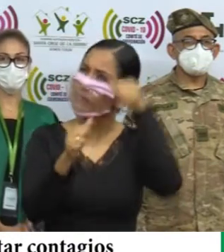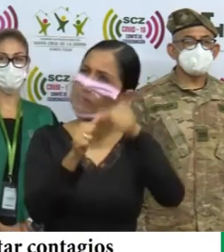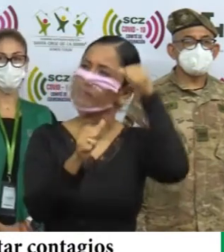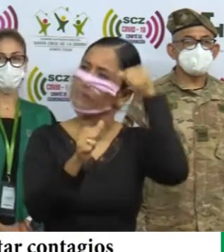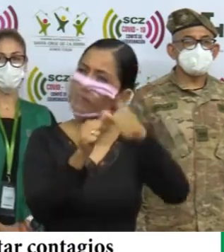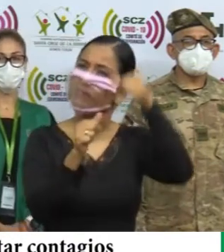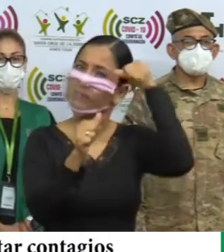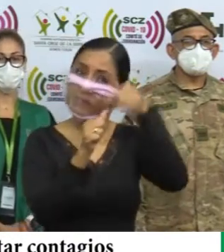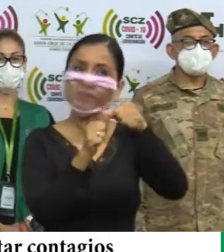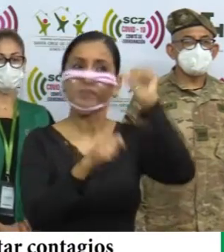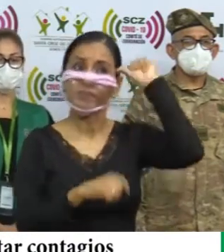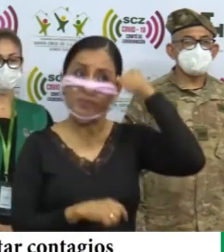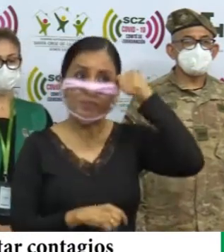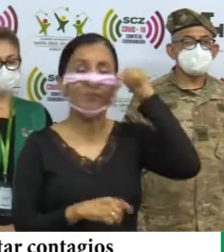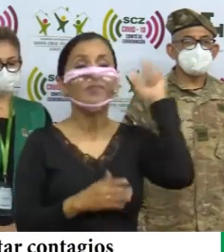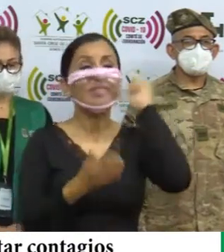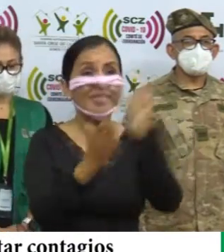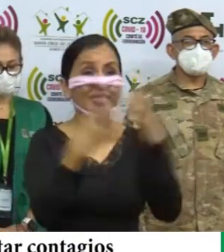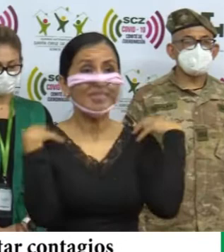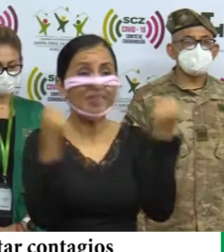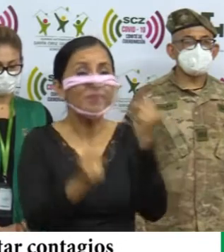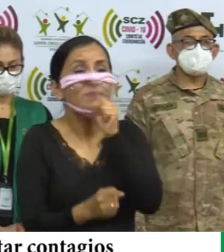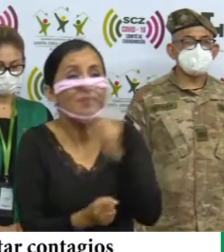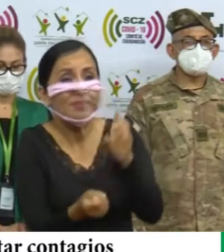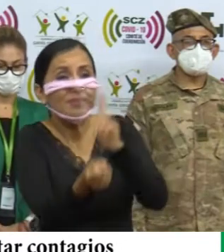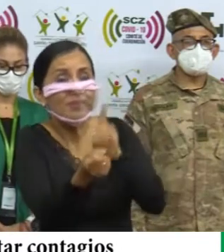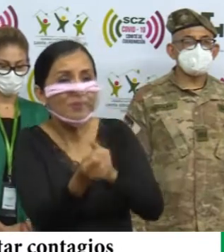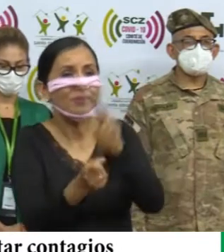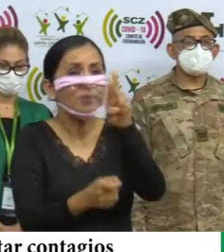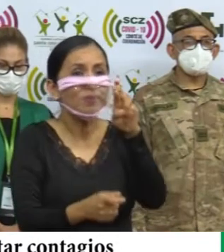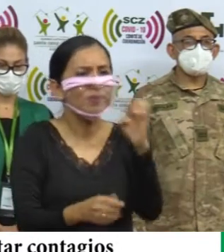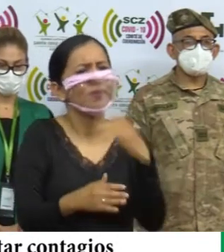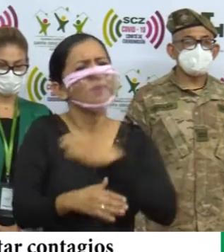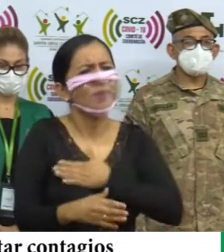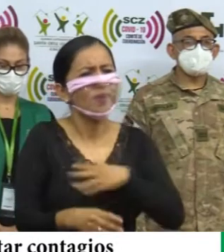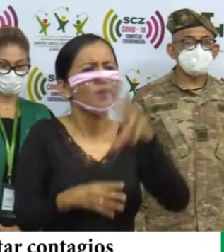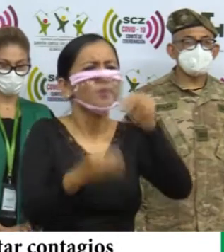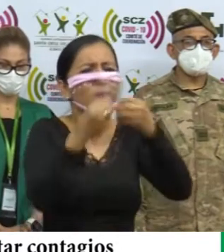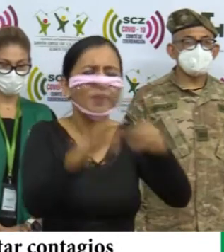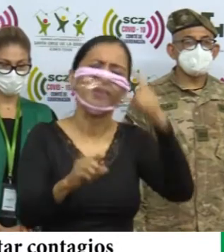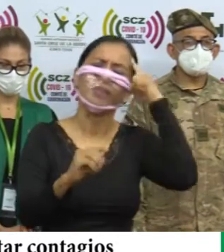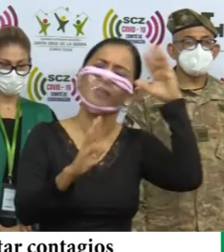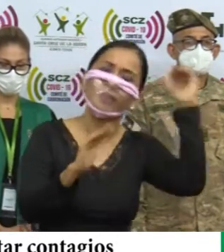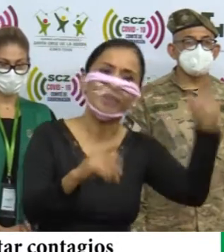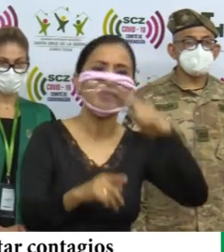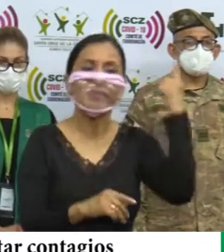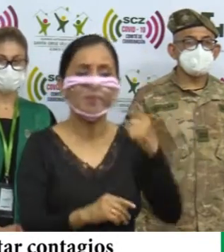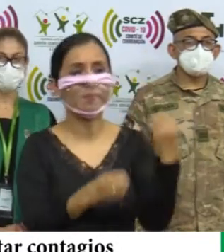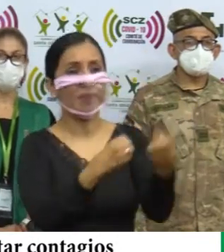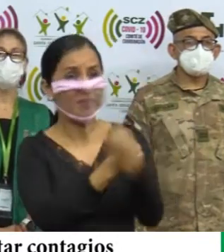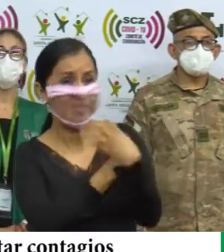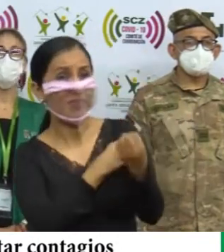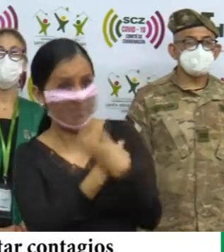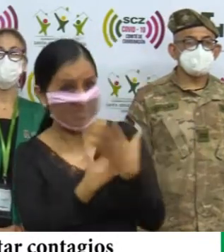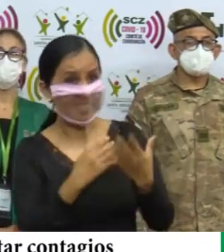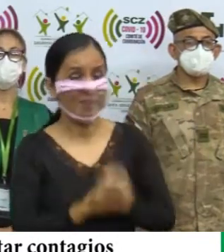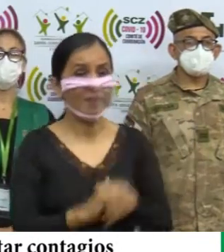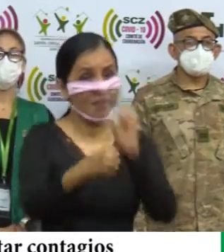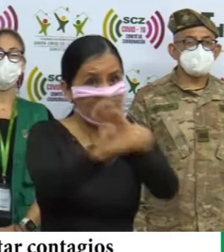favor, de nuestro secretario de salud Oscar Dorenda cuando nos decía que no perdamos las esperanzas, que esta